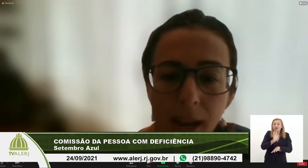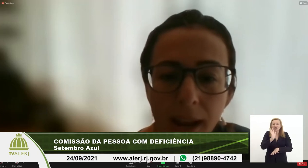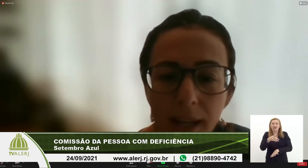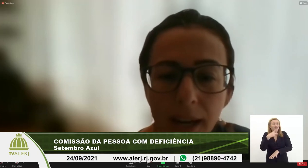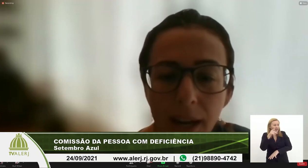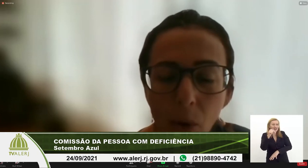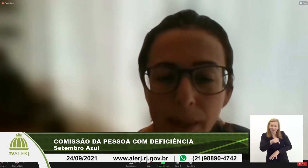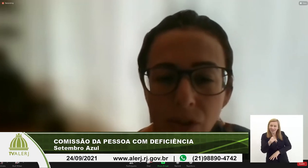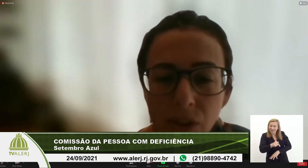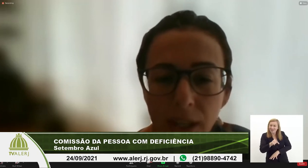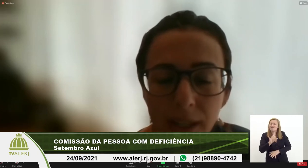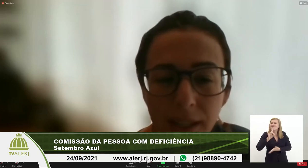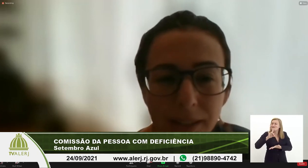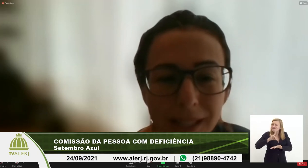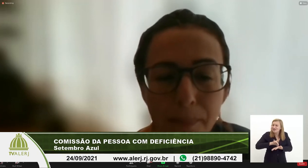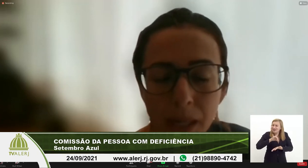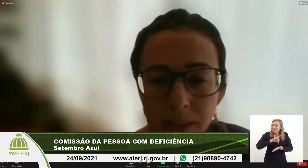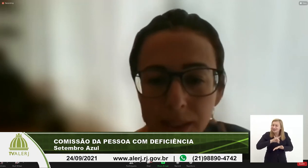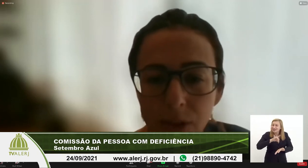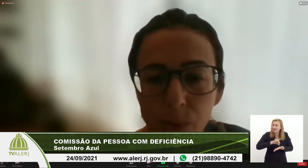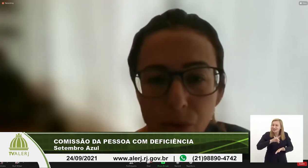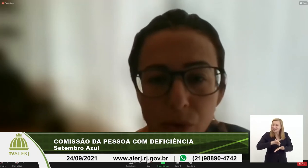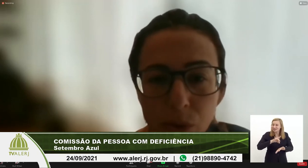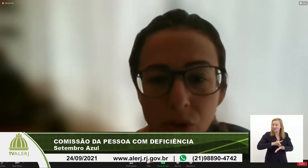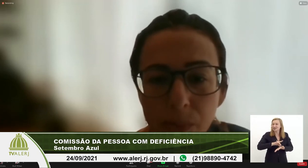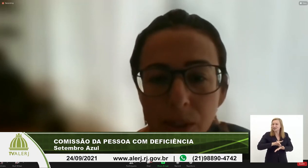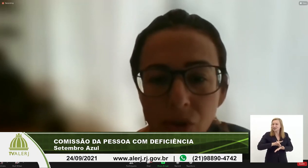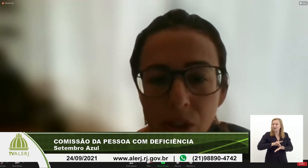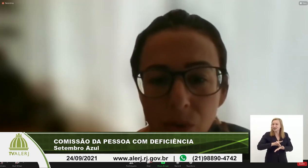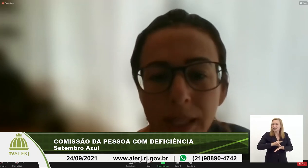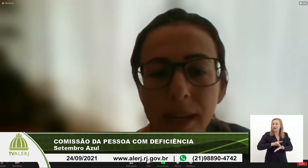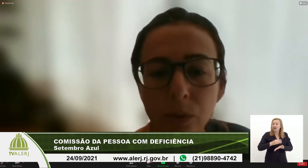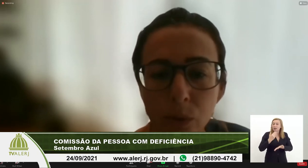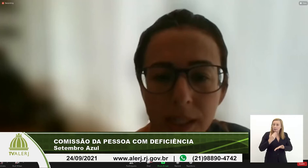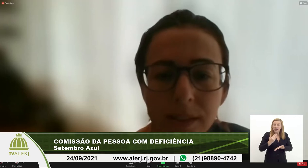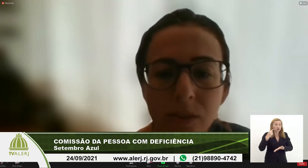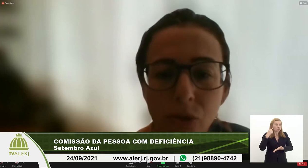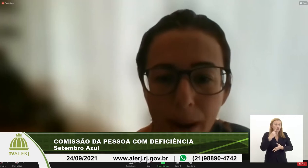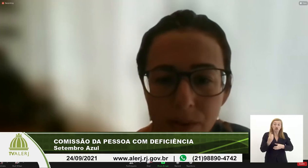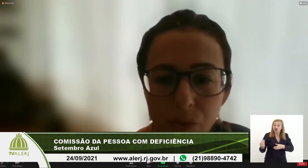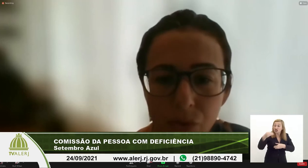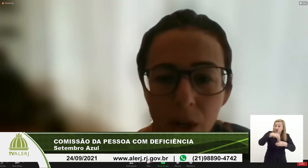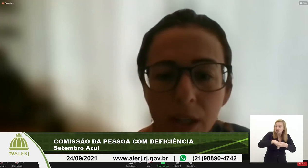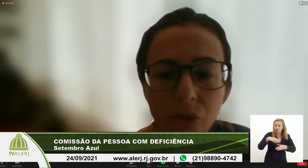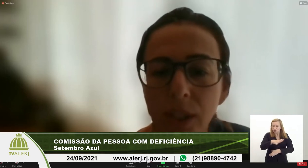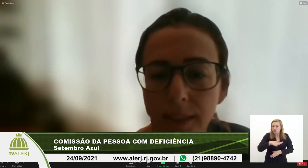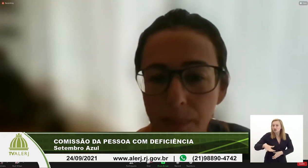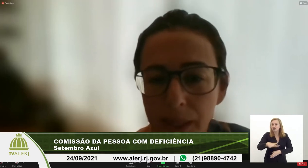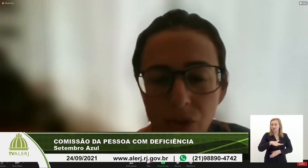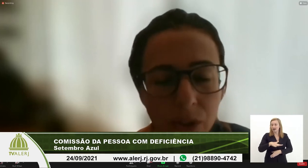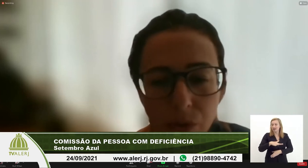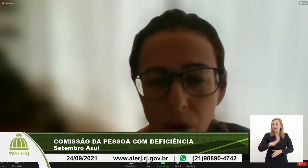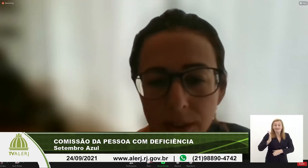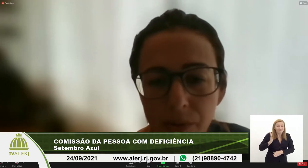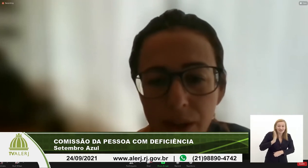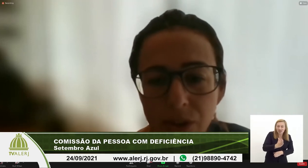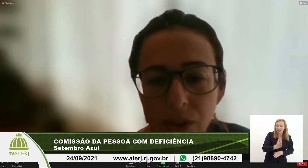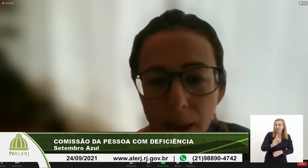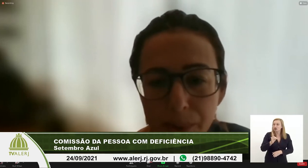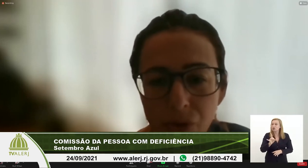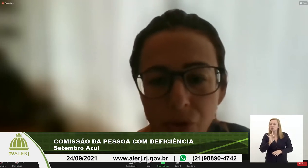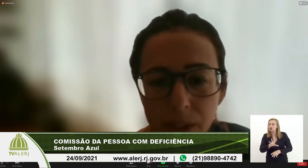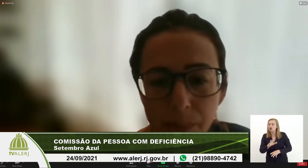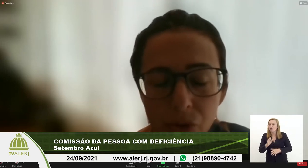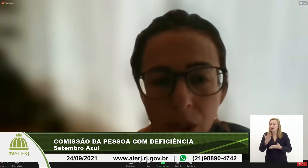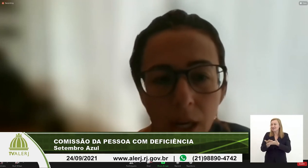aqui ela realmente ela demanda que as pessoas surdas também estejam dentro desses espaços diretamente não só através